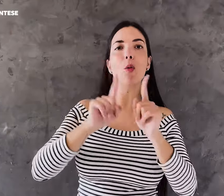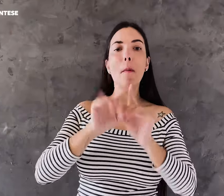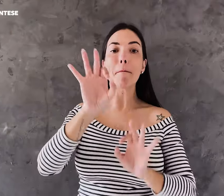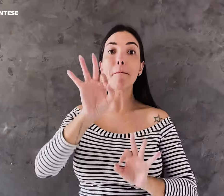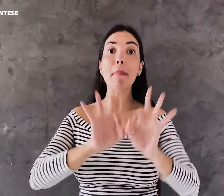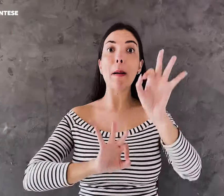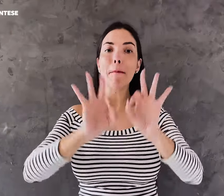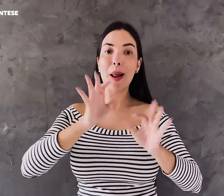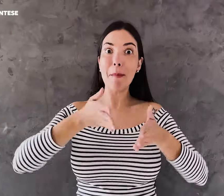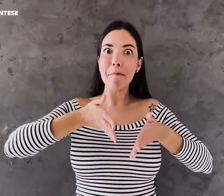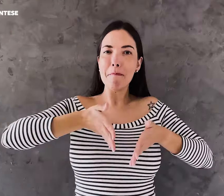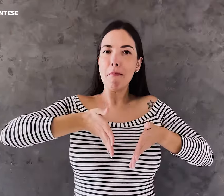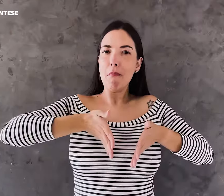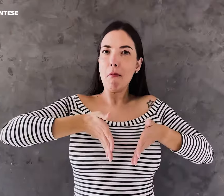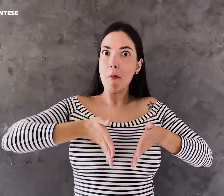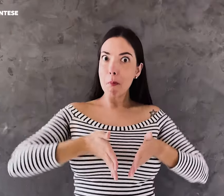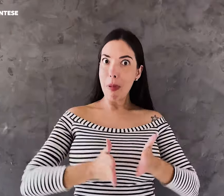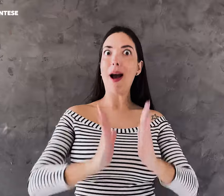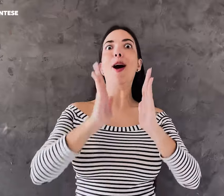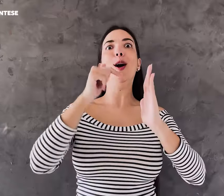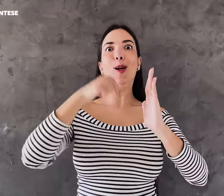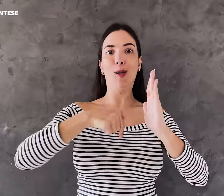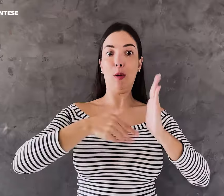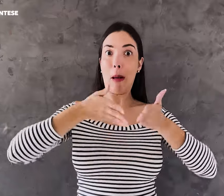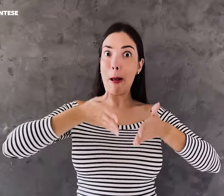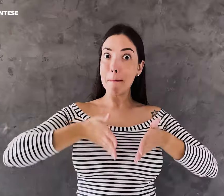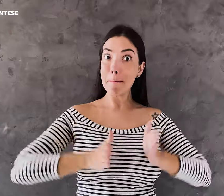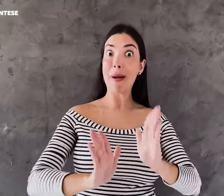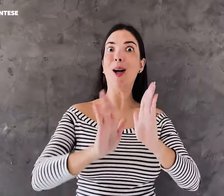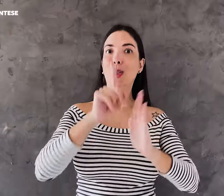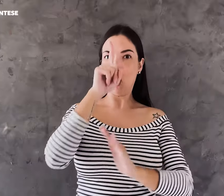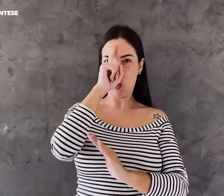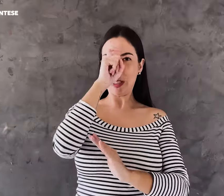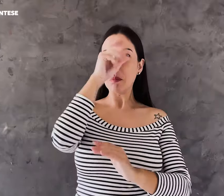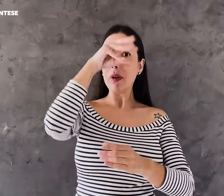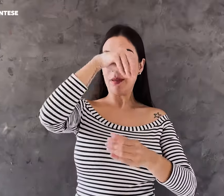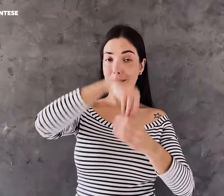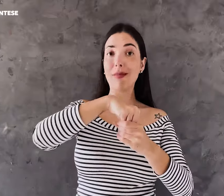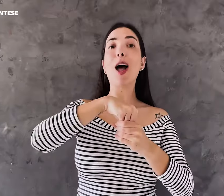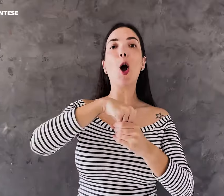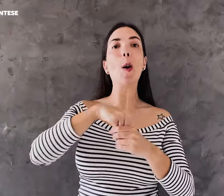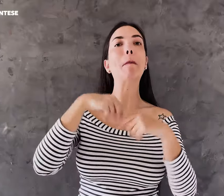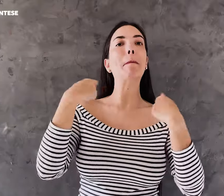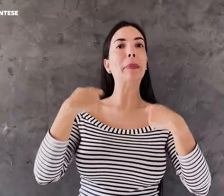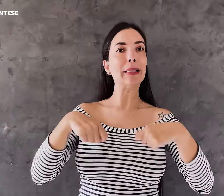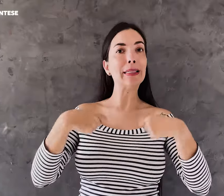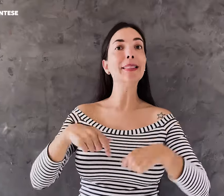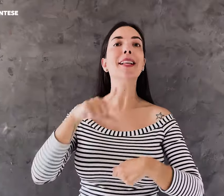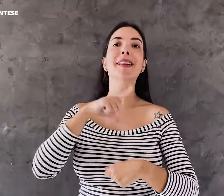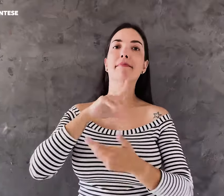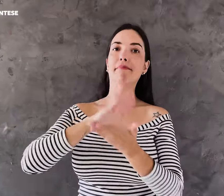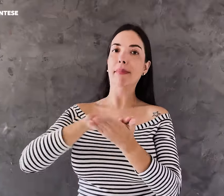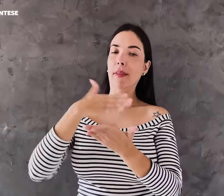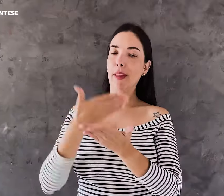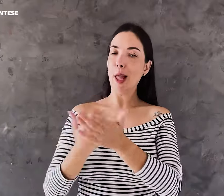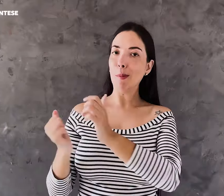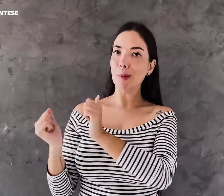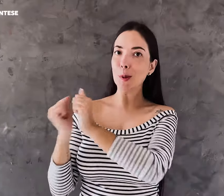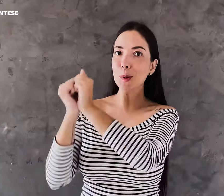Se prepare para o momento do parto. Dentro do hospital, precisa ter o intérprete junto com